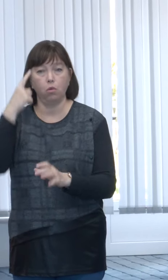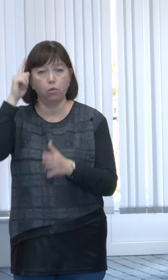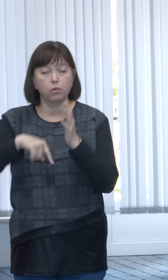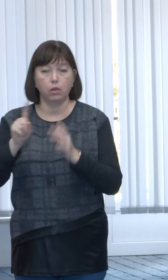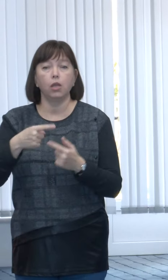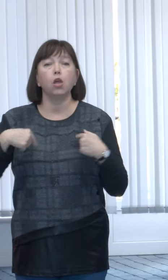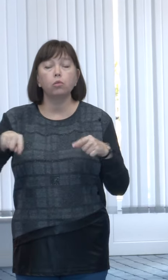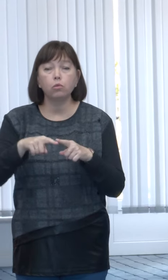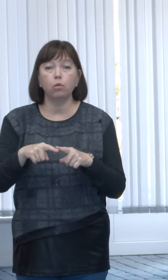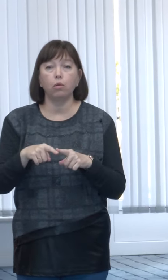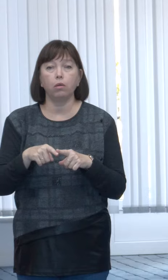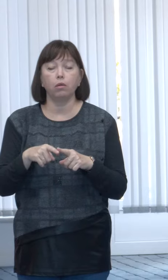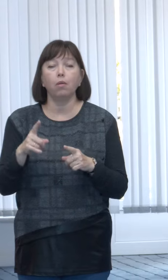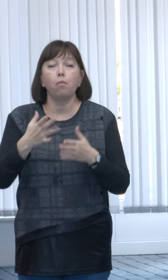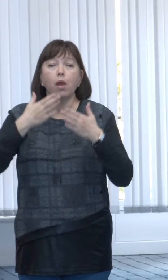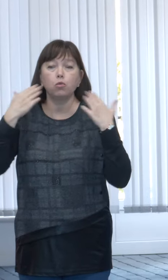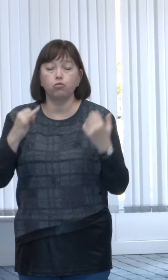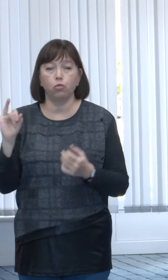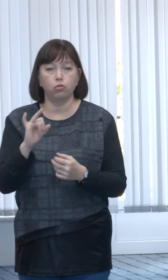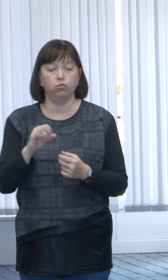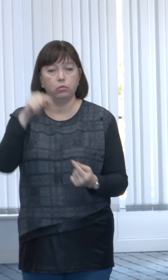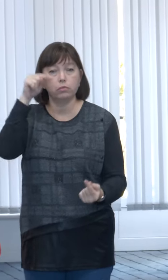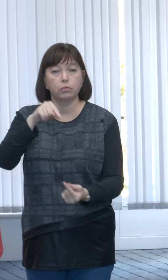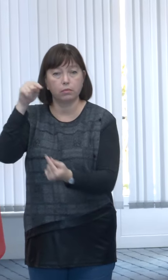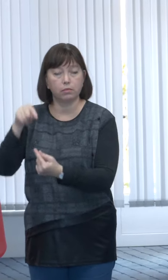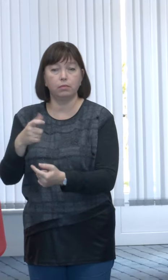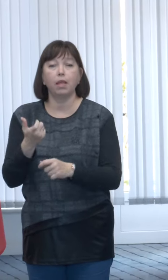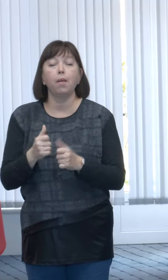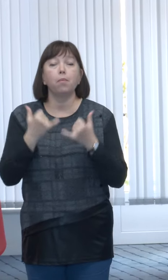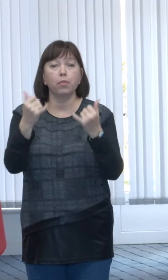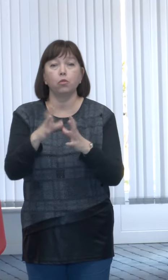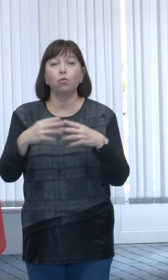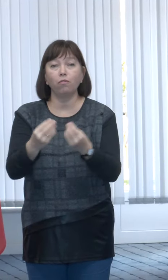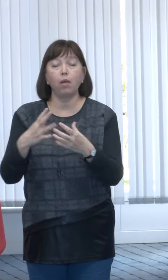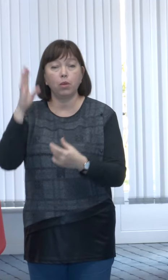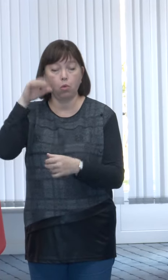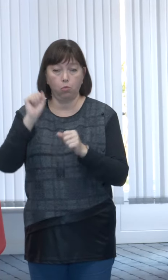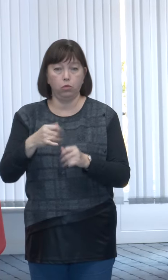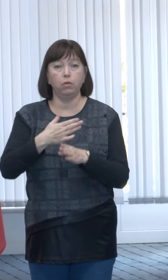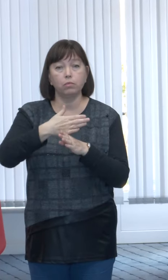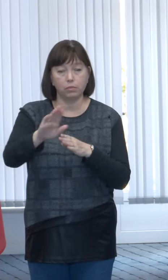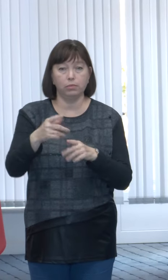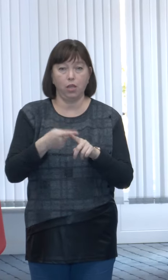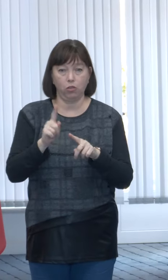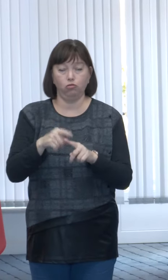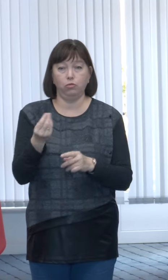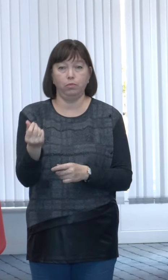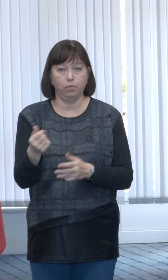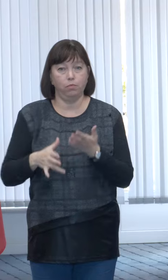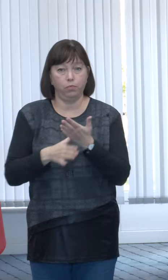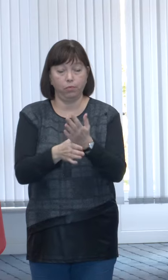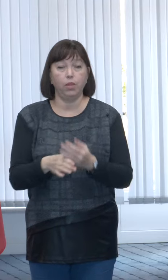într-un mod cât mai ușor și eficient pentru familii din Republica Moldova putem să oferim acest program. Pe de altă parte,